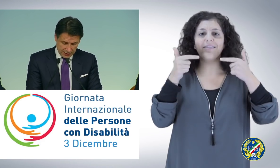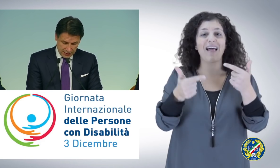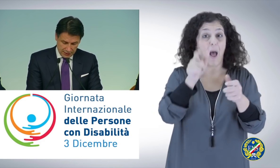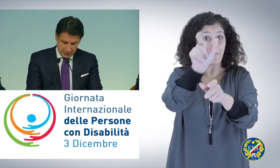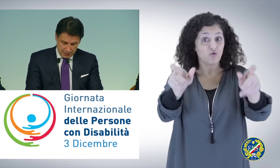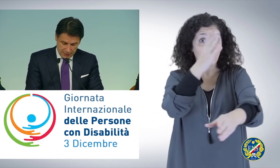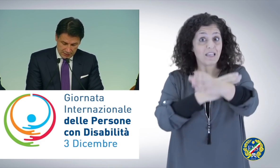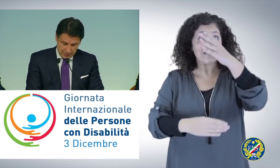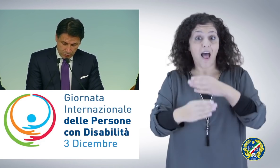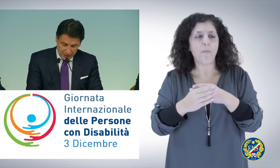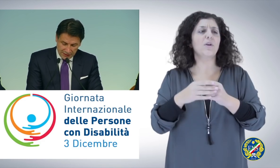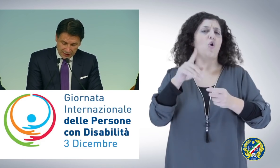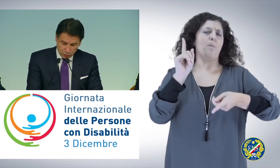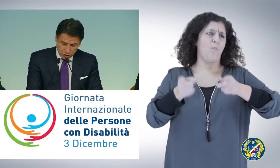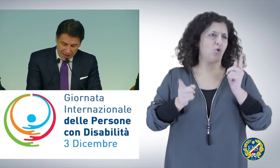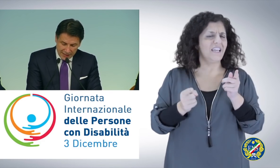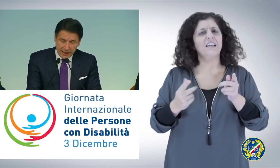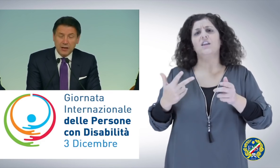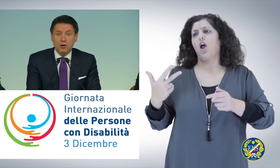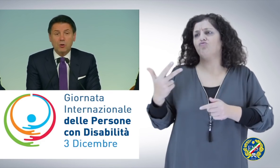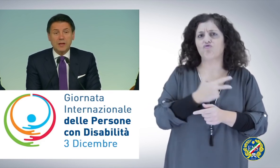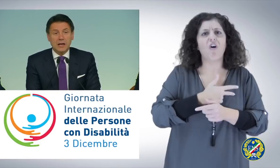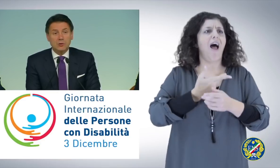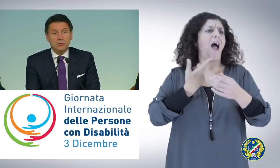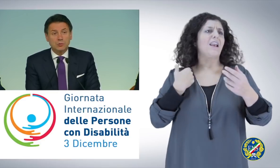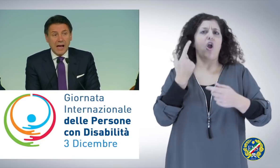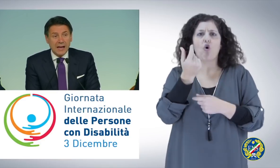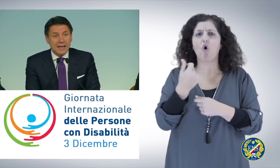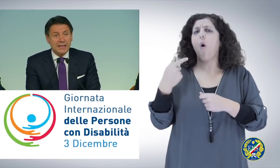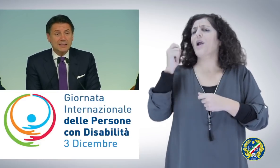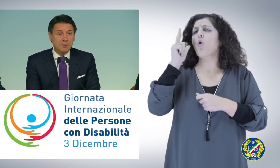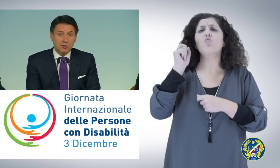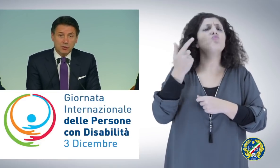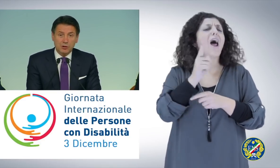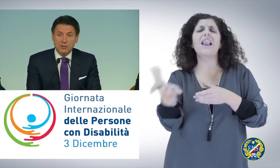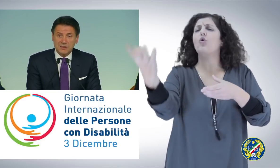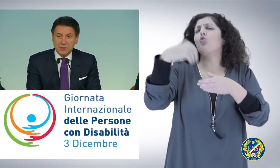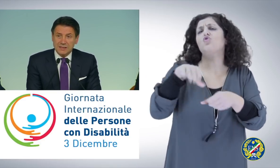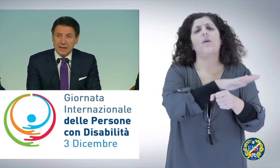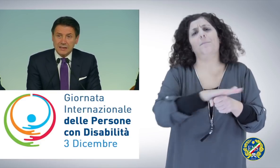politica, sociale, economica, culturale delle persone con disabilità.